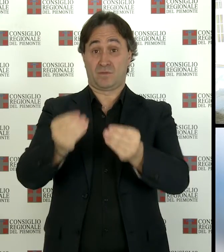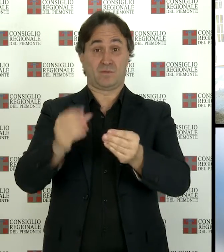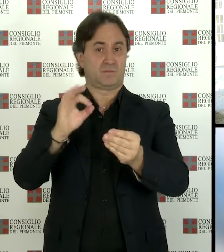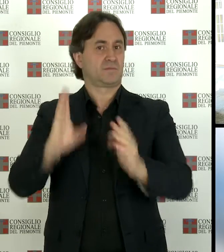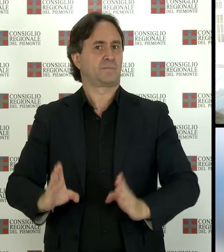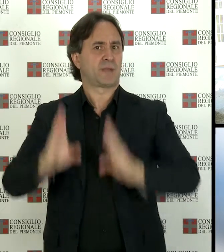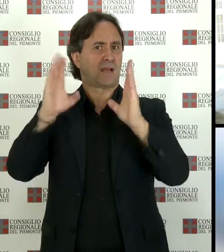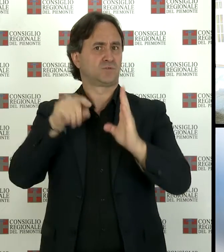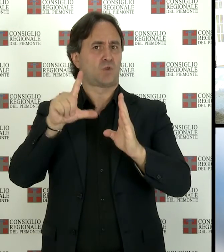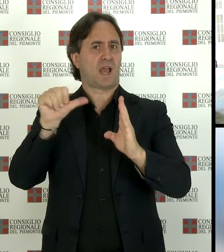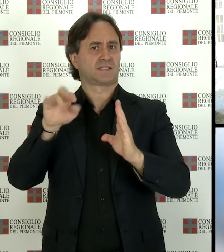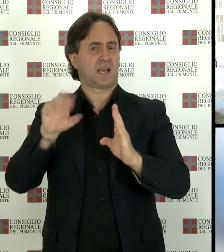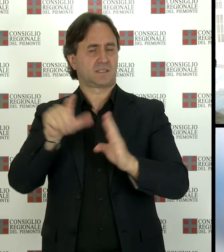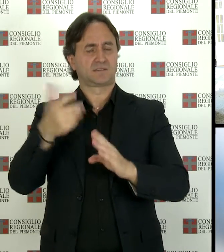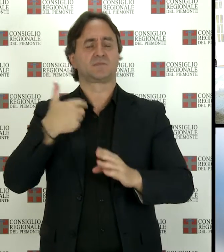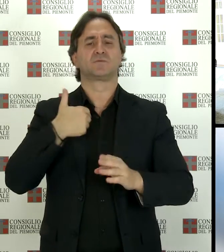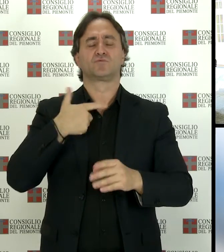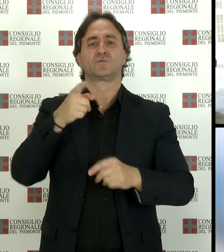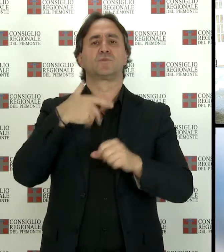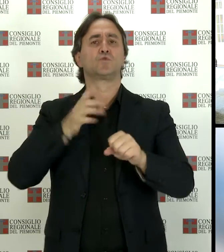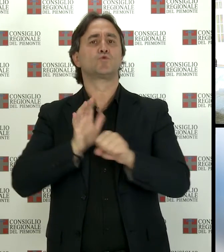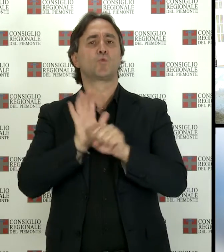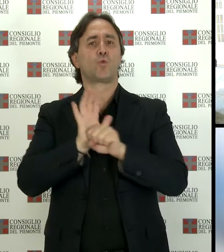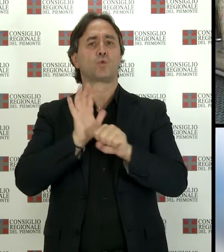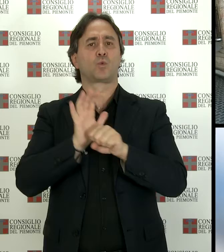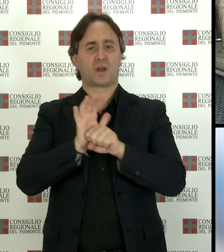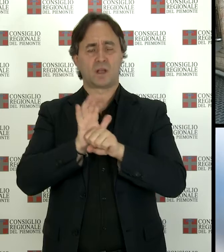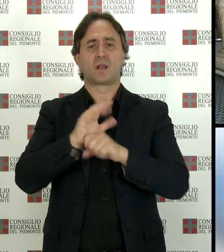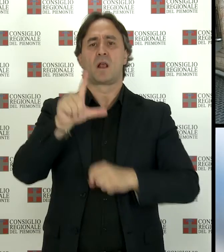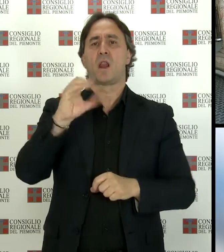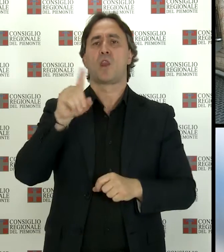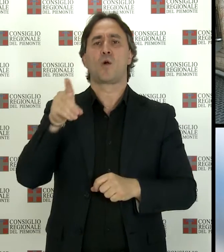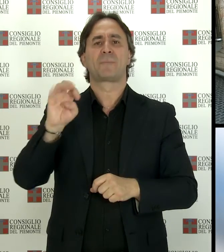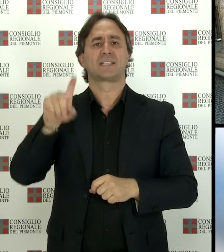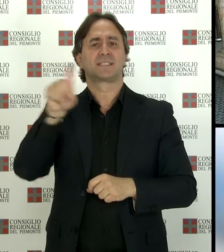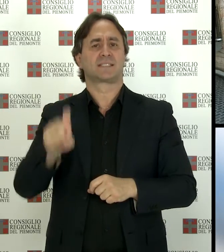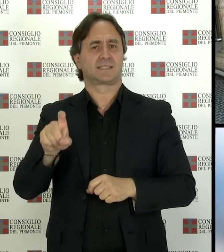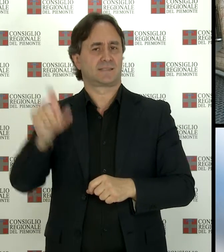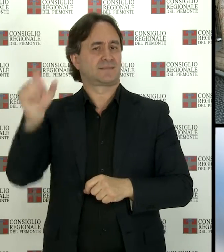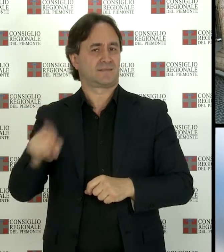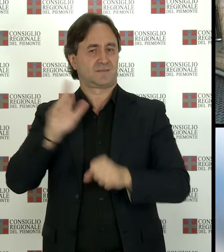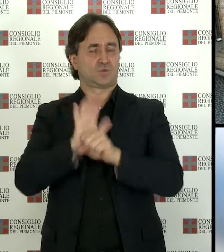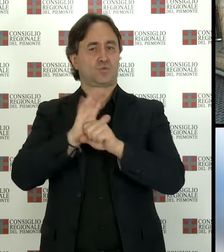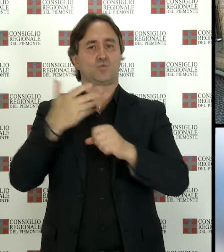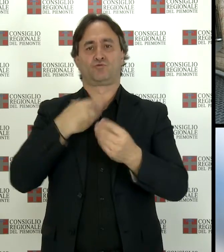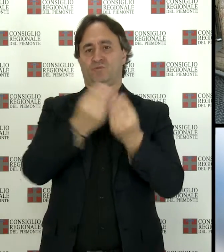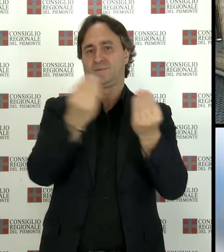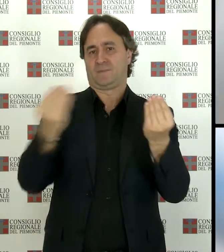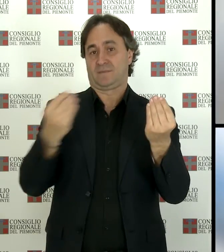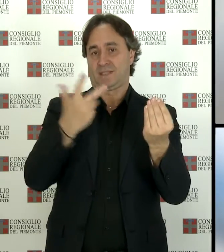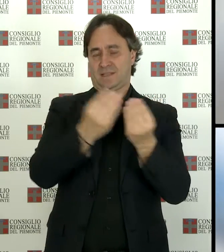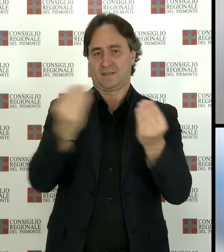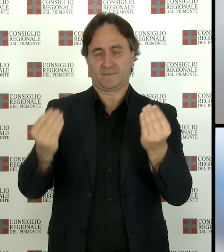Lascaris, sono state esposte tre opere scultore dell'artista Victor Lopez, all'interno di un progetto curato da Patrizia